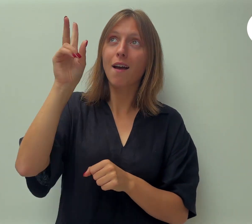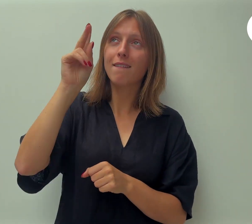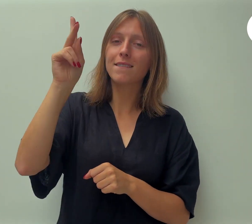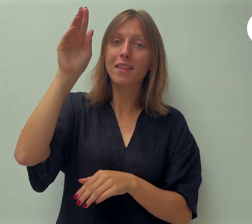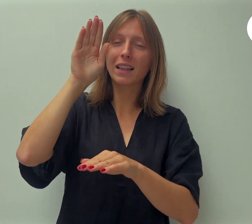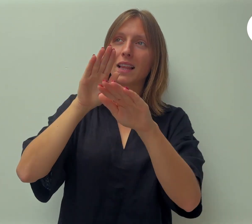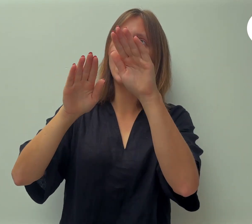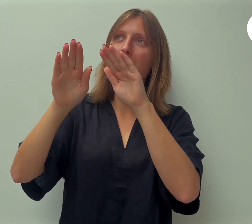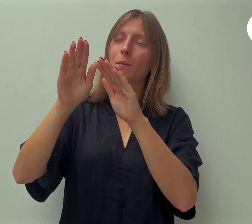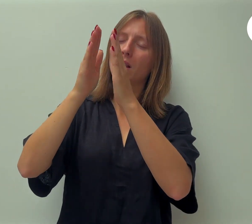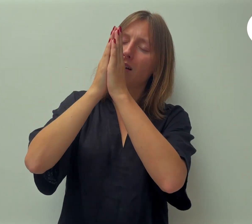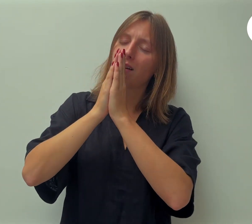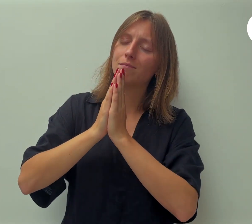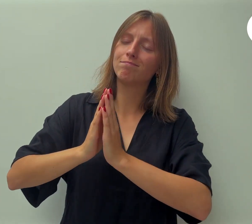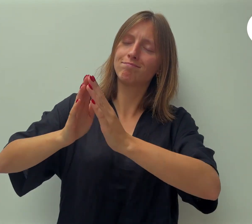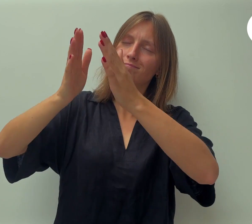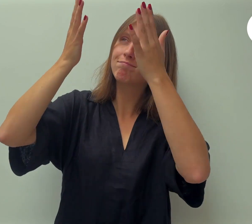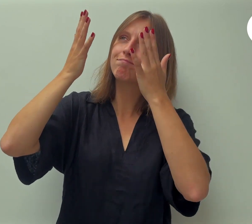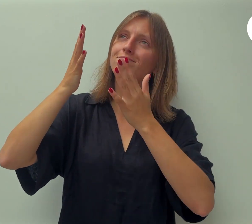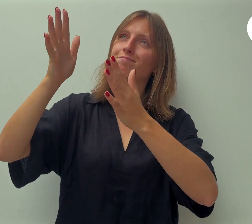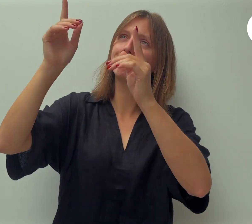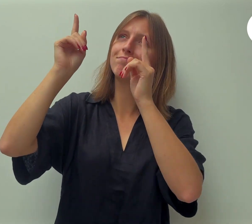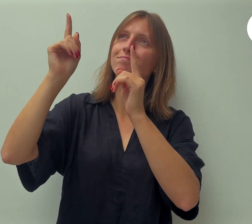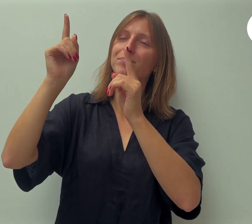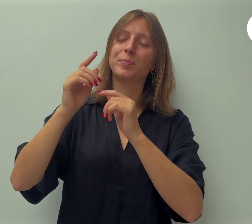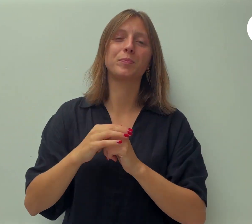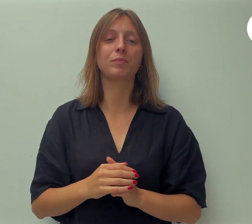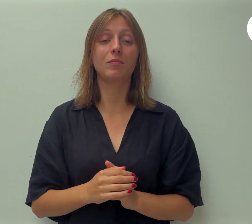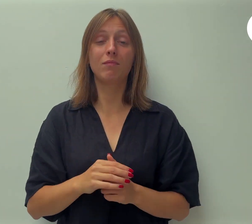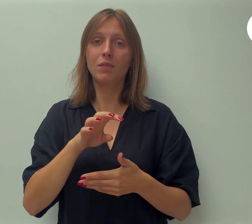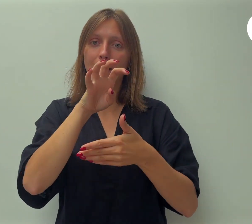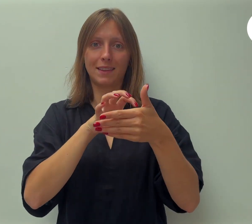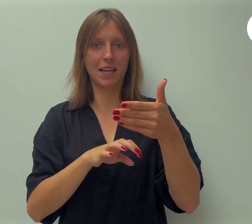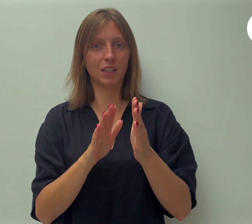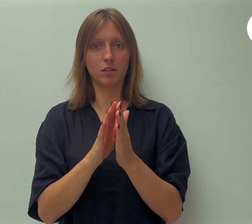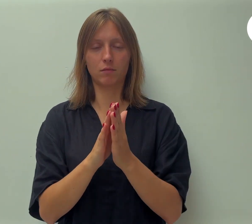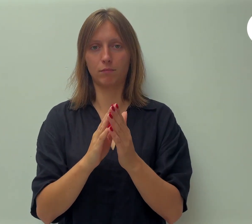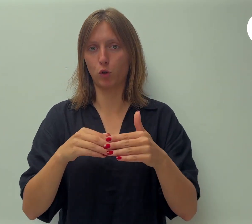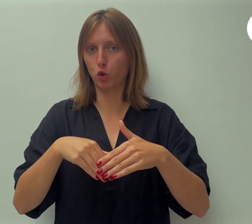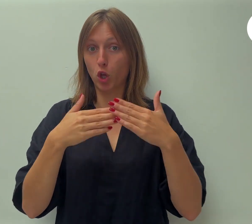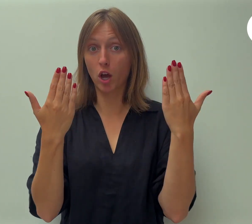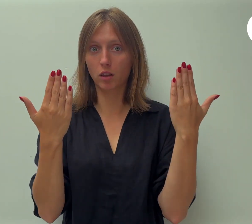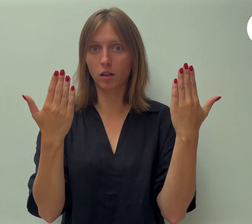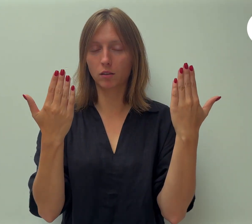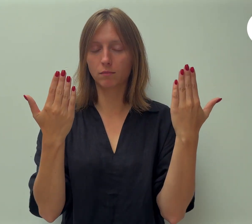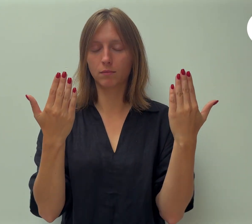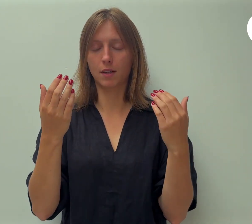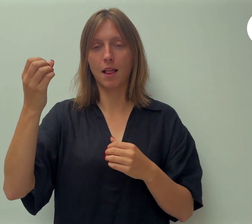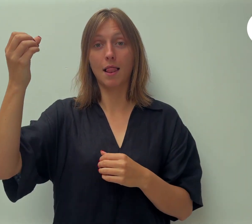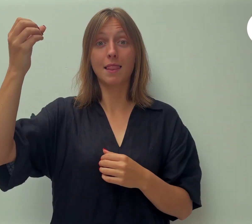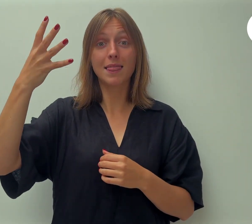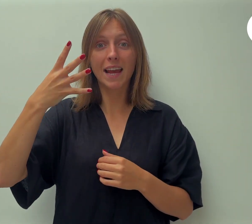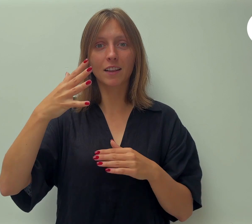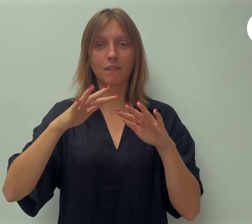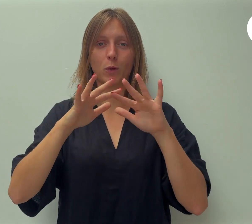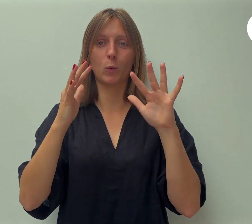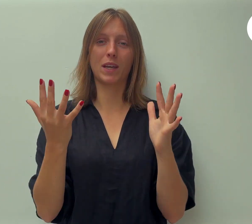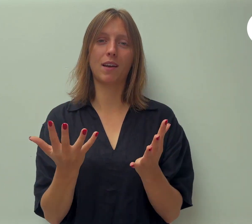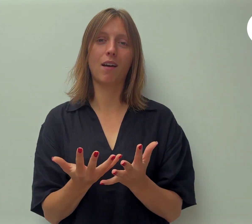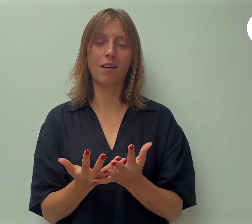De tekststeklas zegt zeer duidelijk. U bent het licht van de wereld. Is het niet prachtig om te